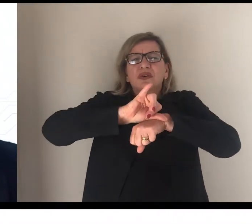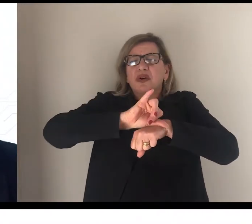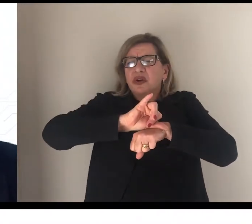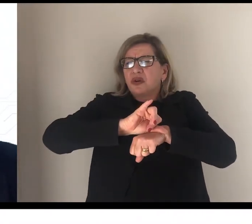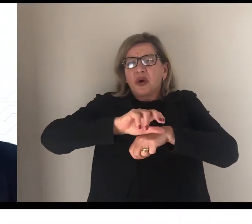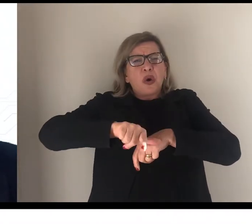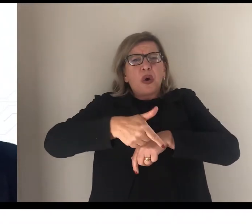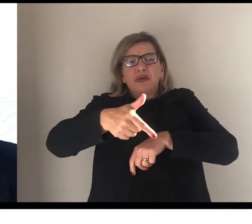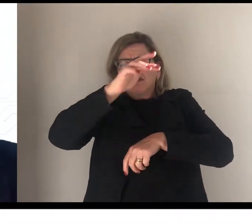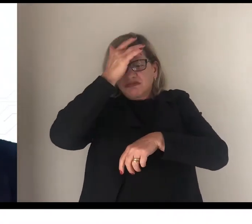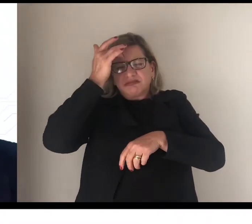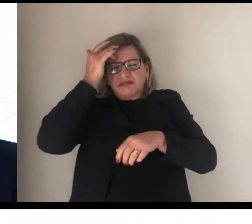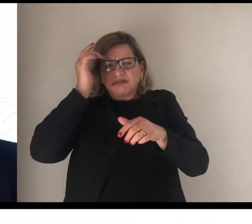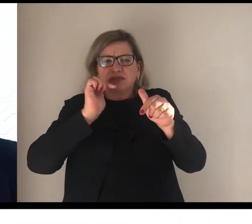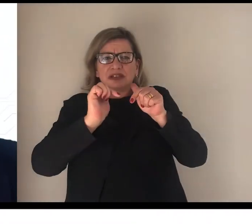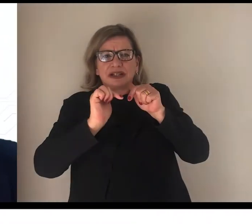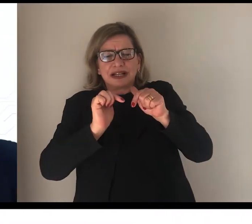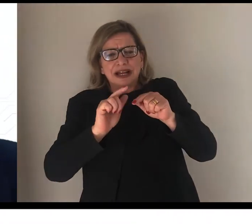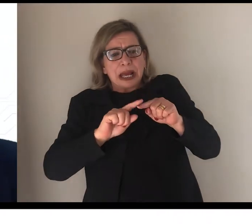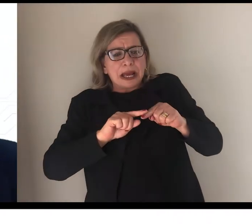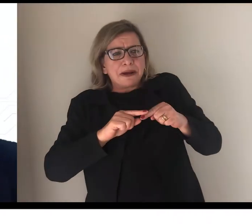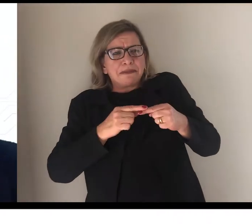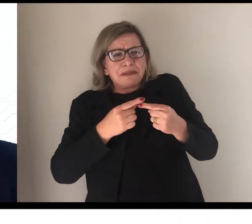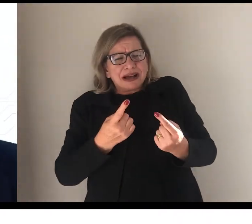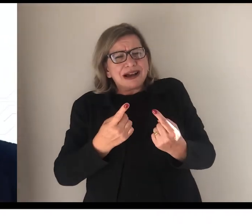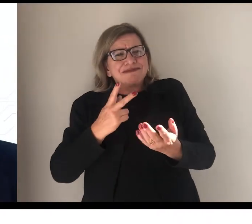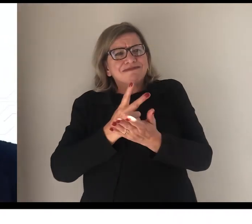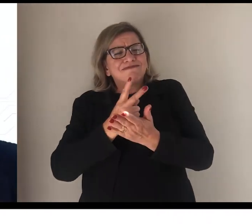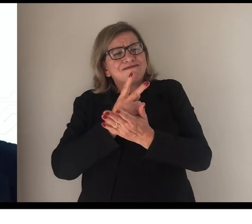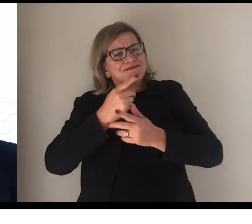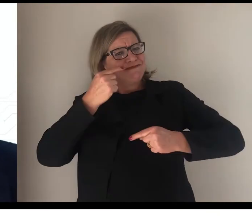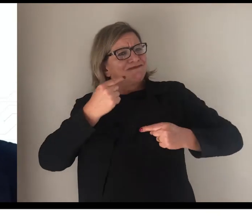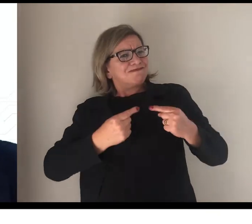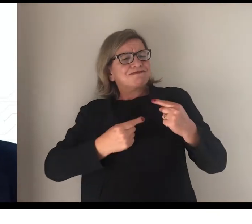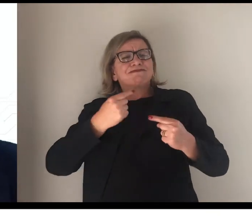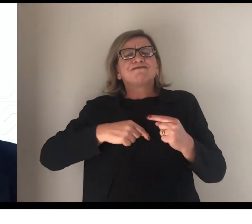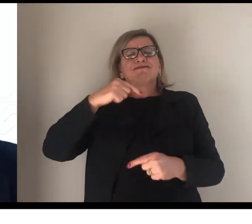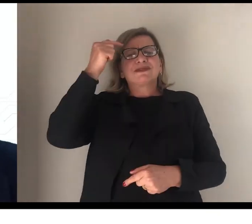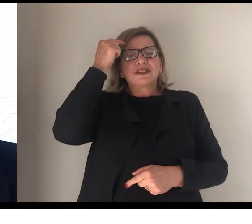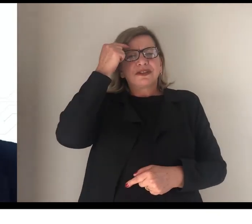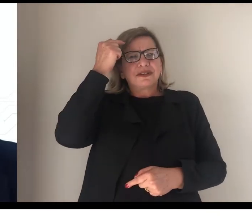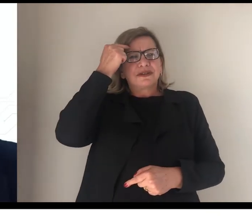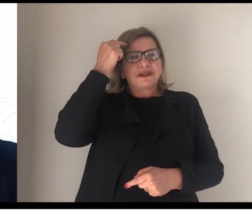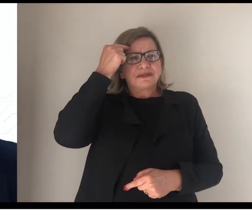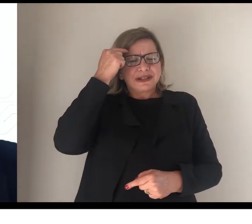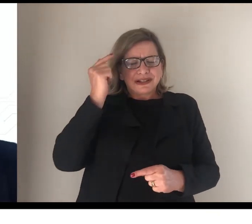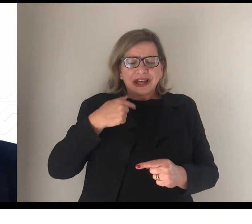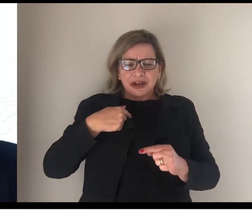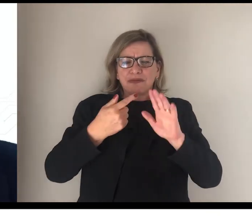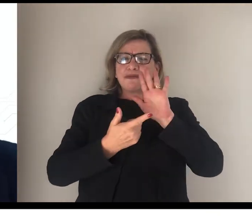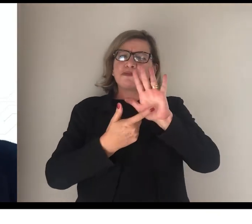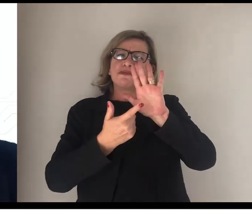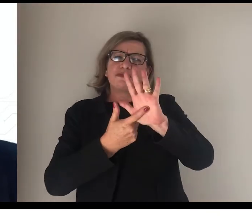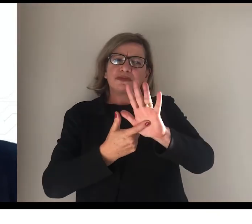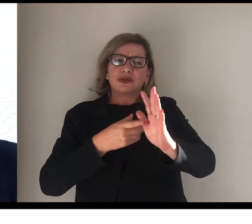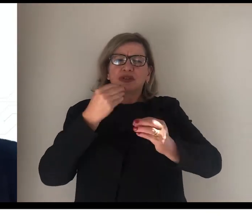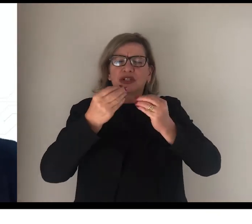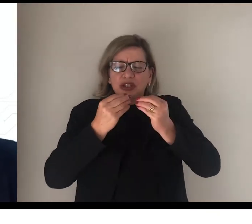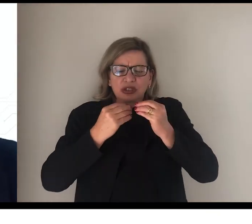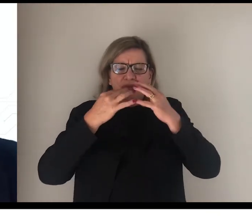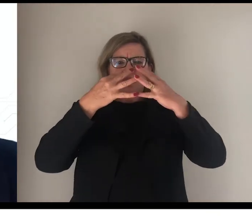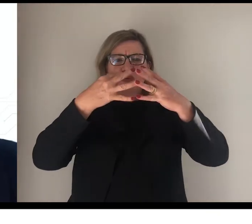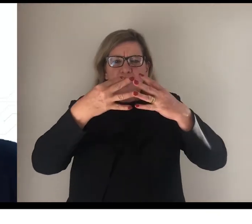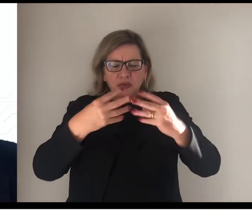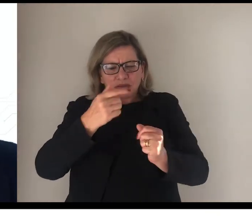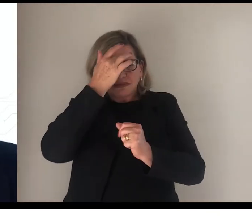por diante. Mas sempre nas discussões que eu tenho trazido, eu tenho destacado que deste conjunto